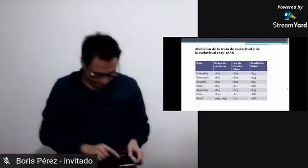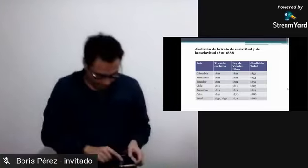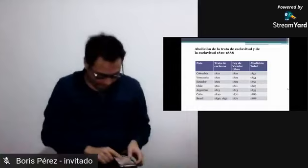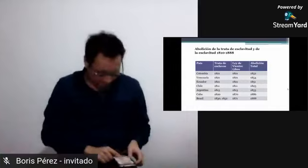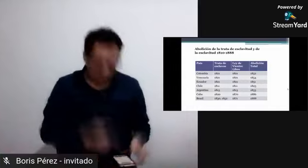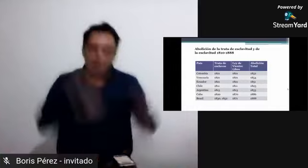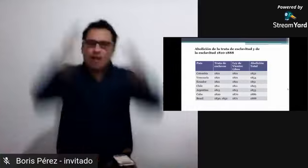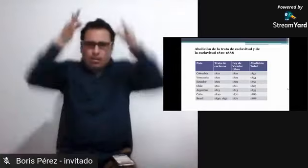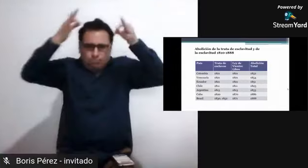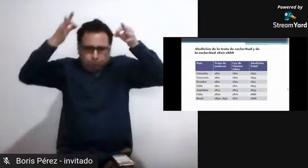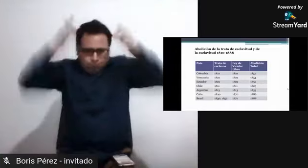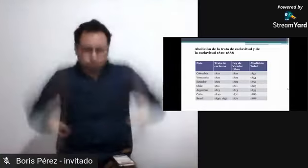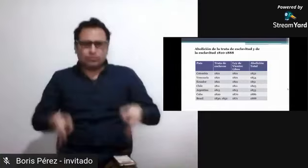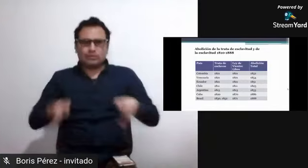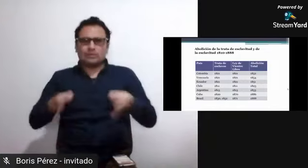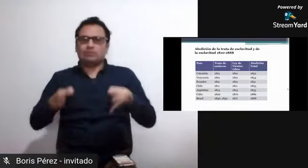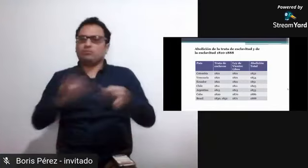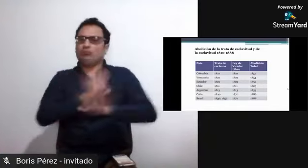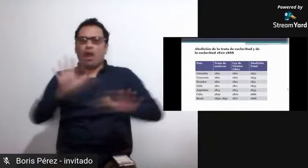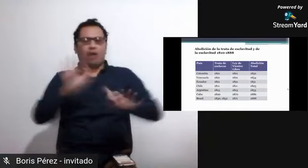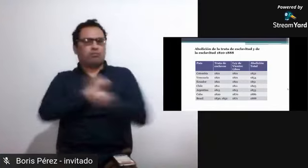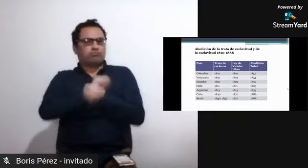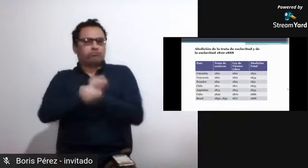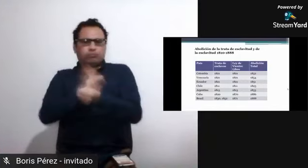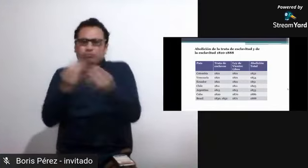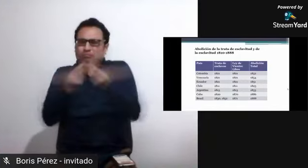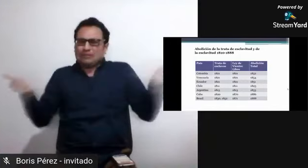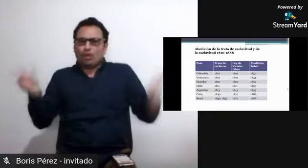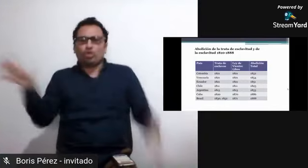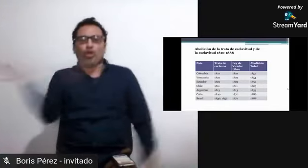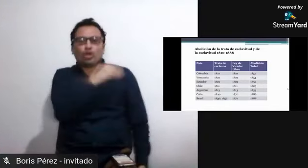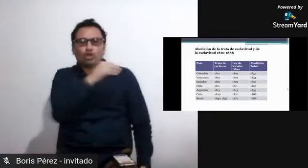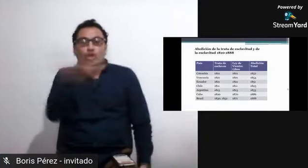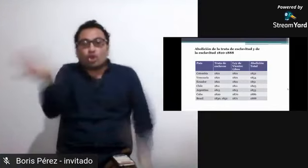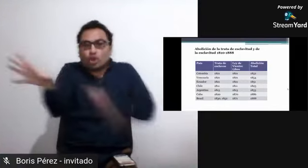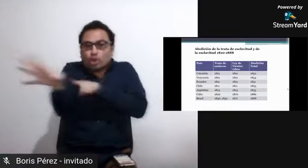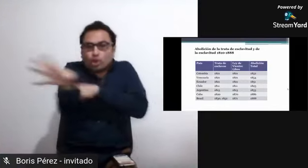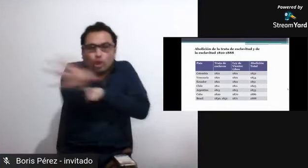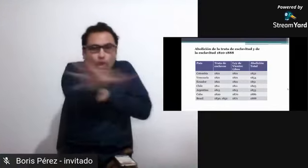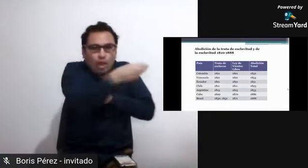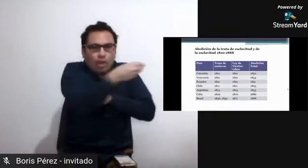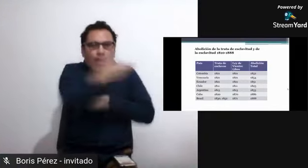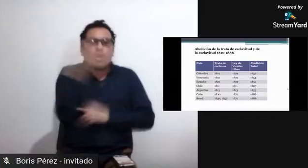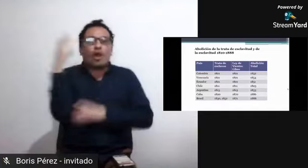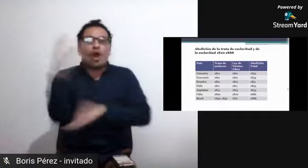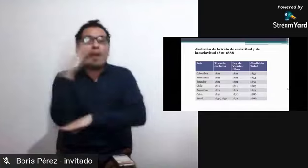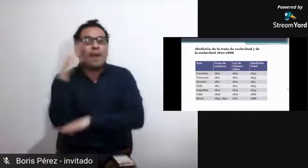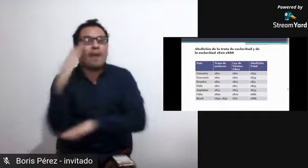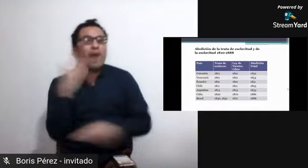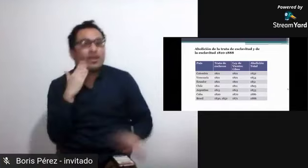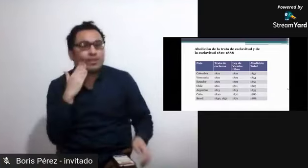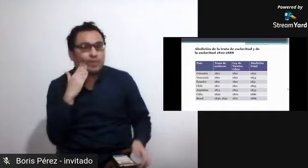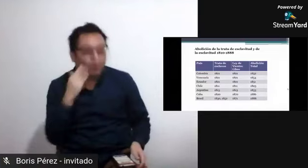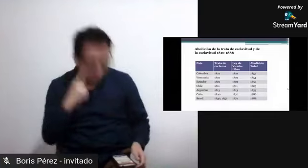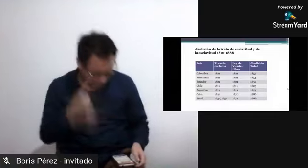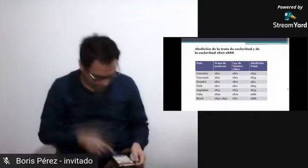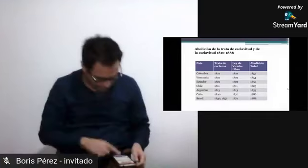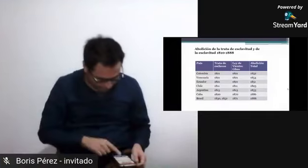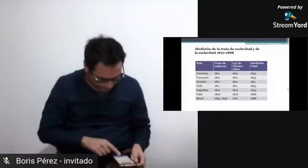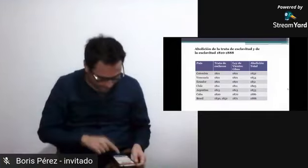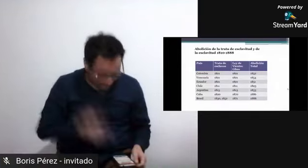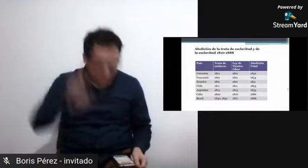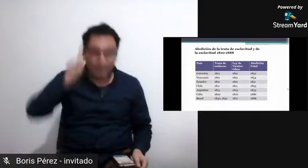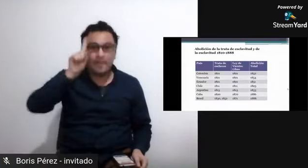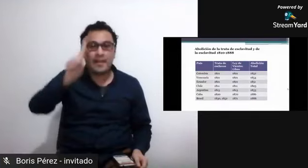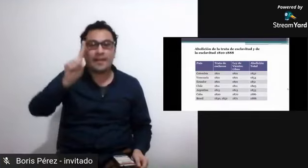seguía comercializando con esclavos traídos de otros lugares del